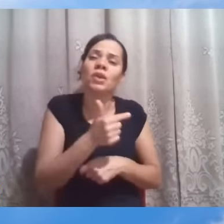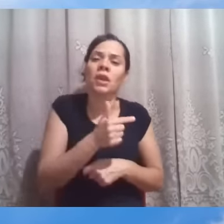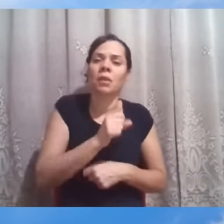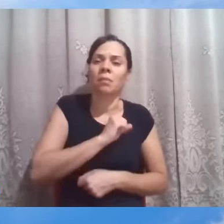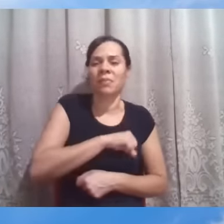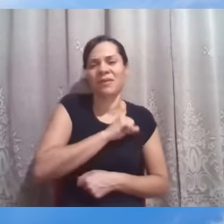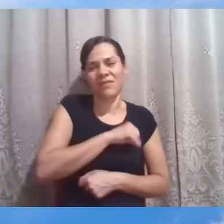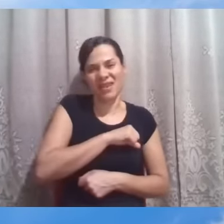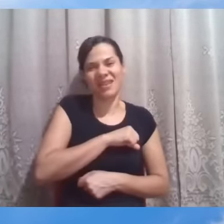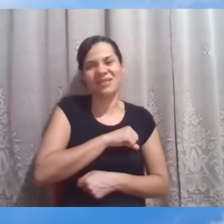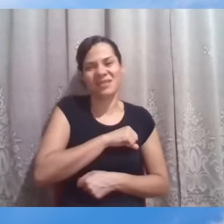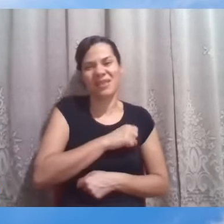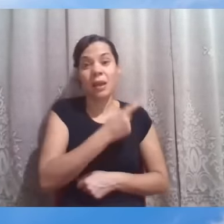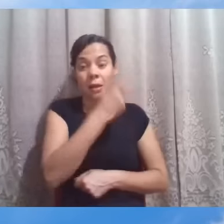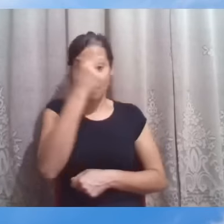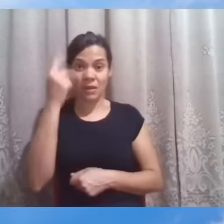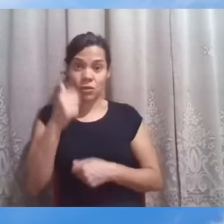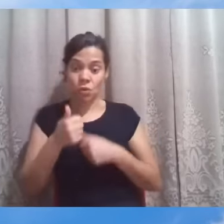mas os infernos.